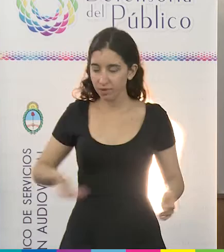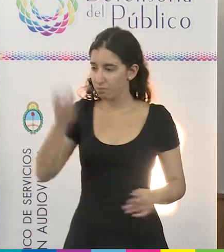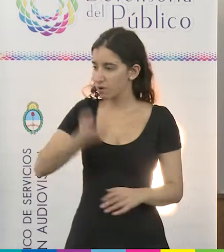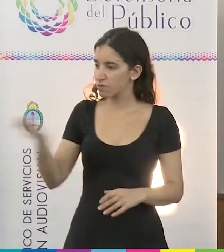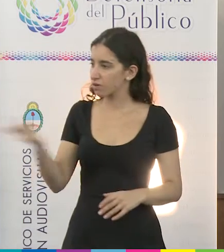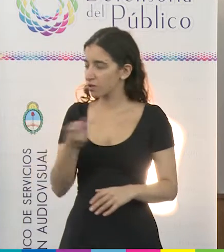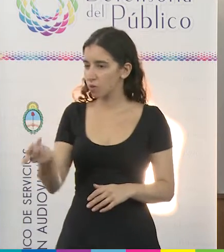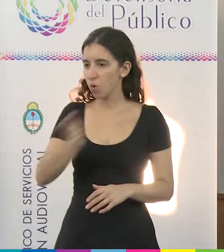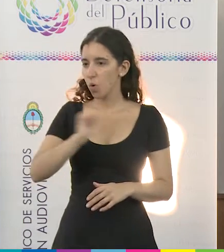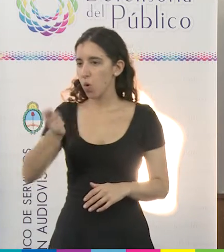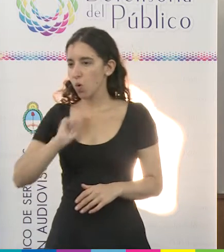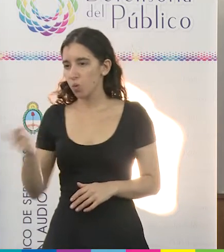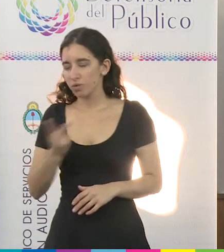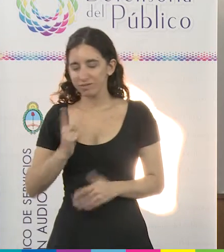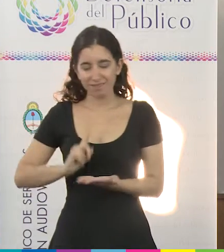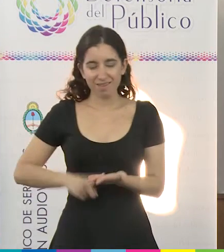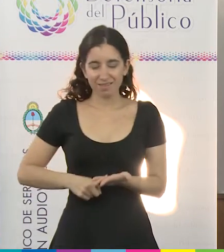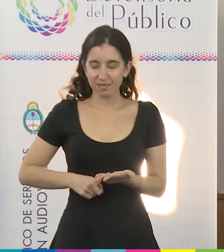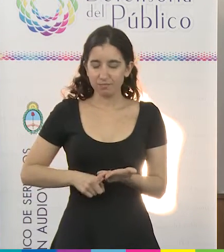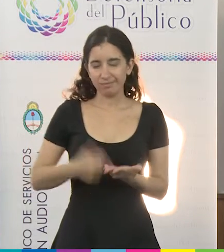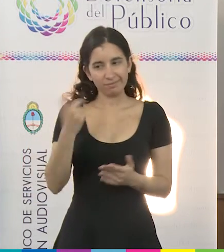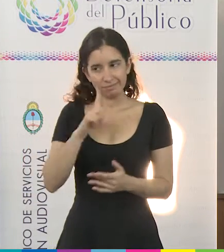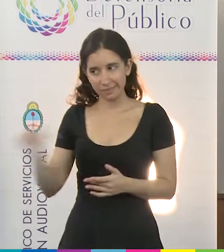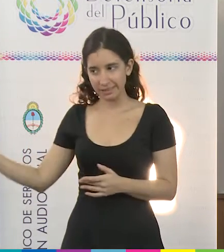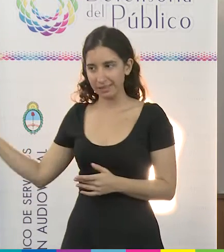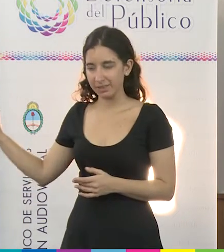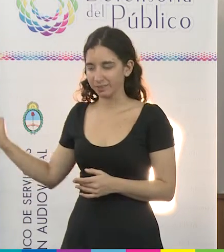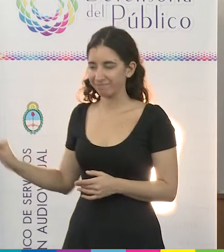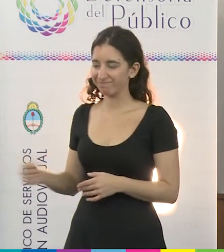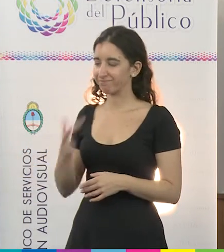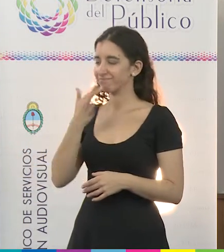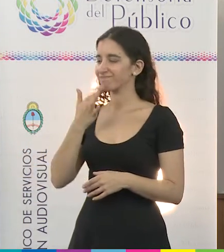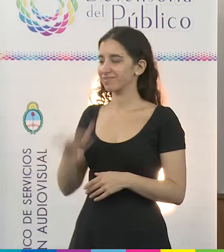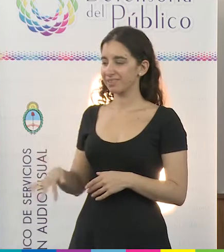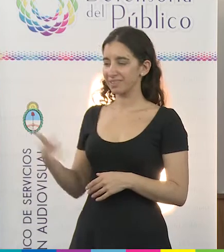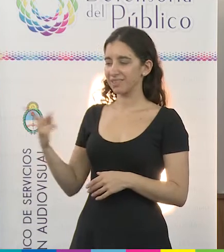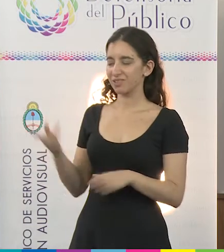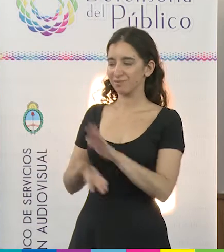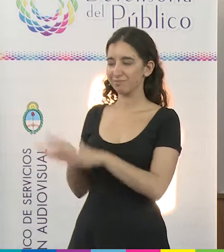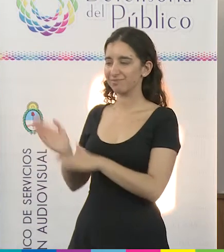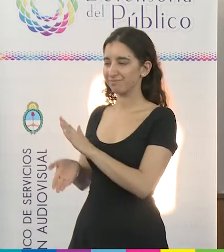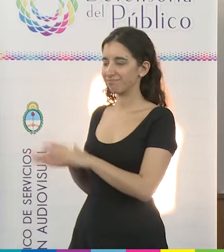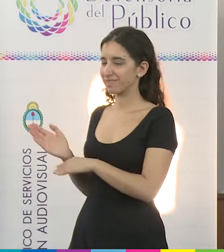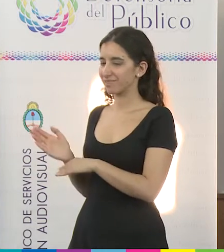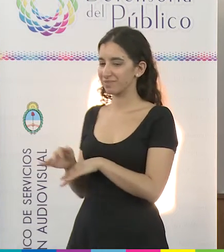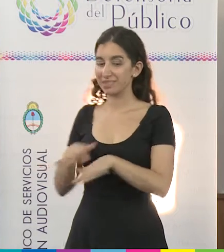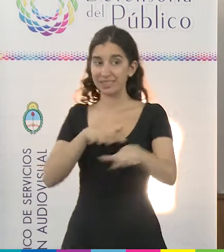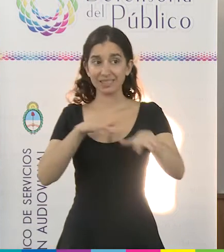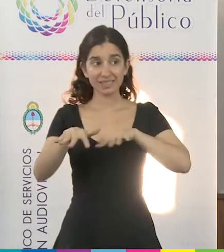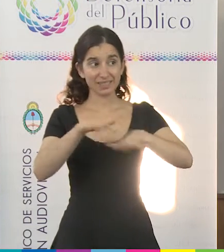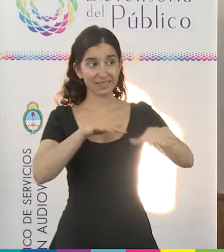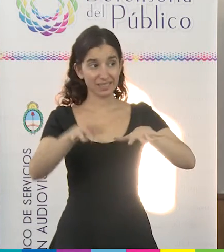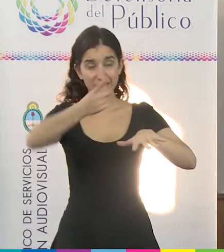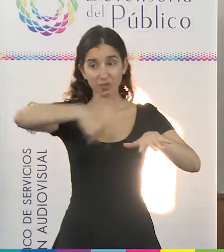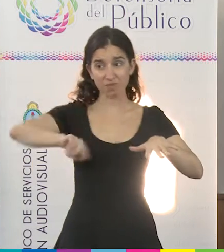manifestaron que se alejaban por decisión propia entendemos claramente que las condiciones virtuales que se